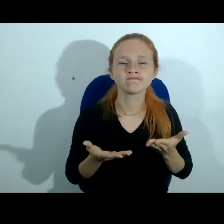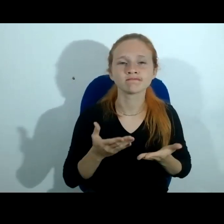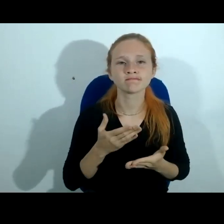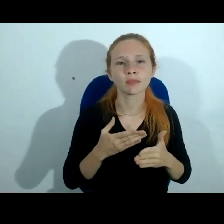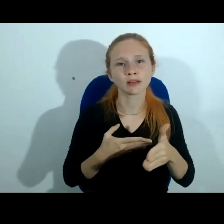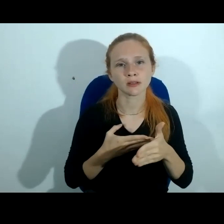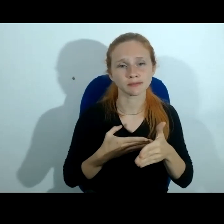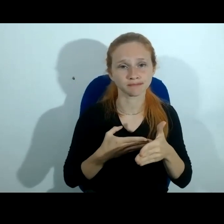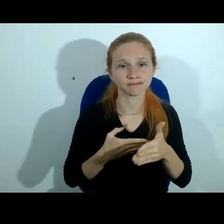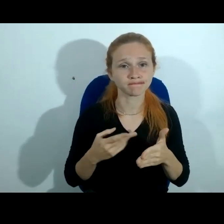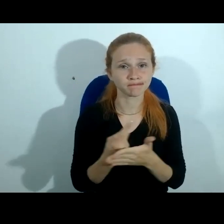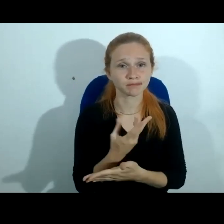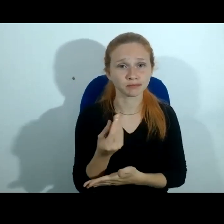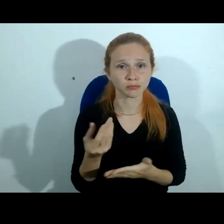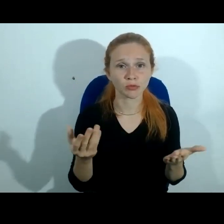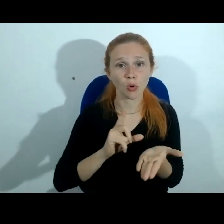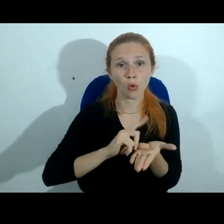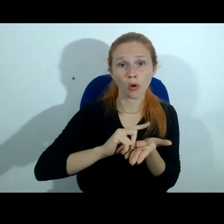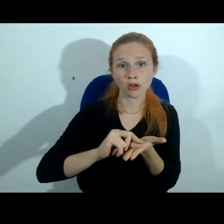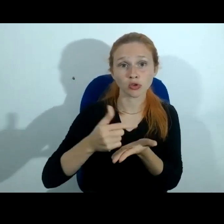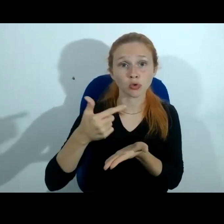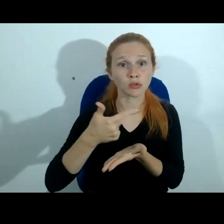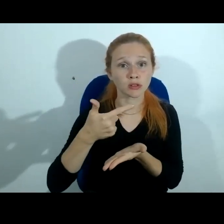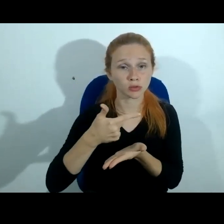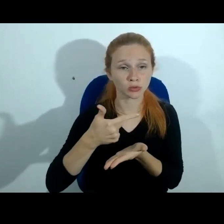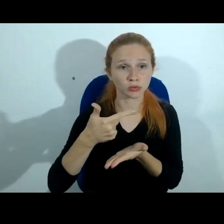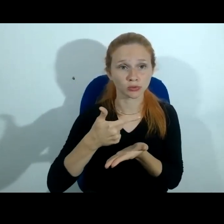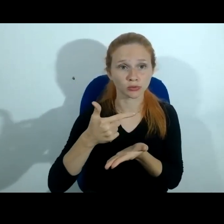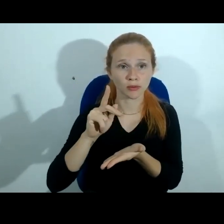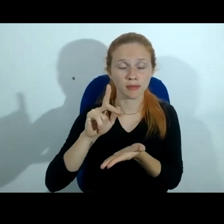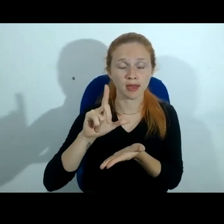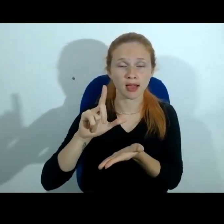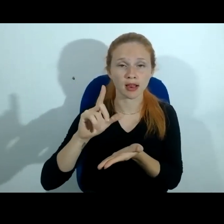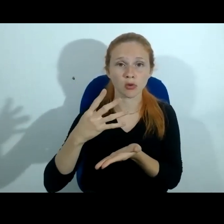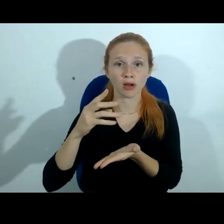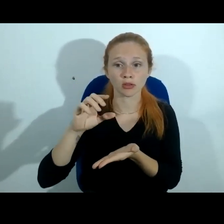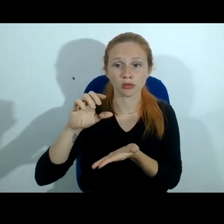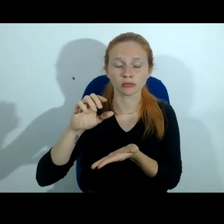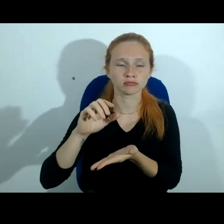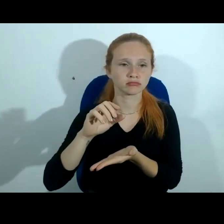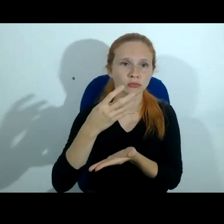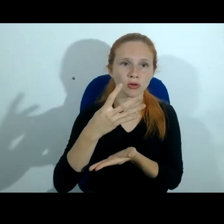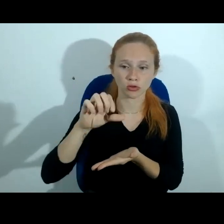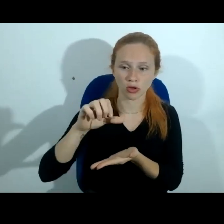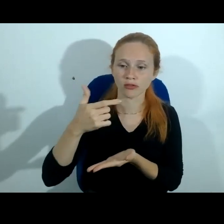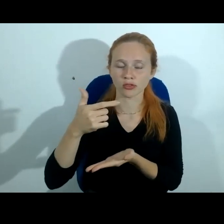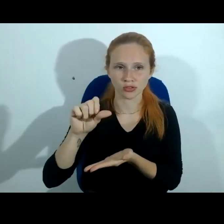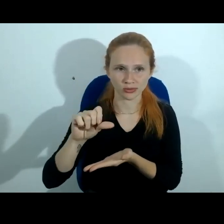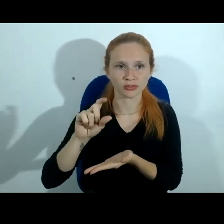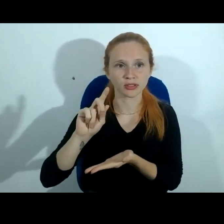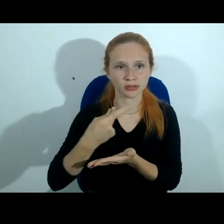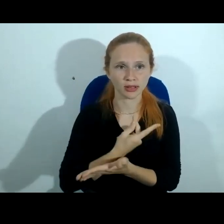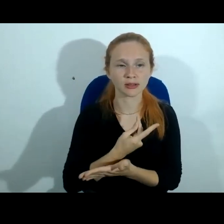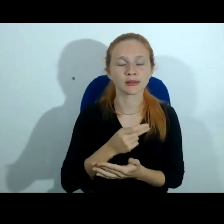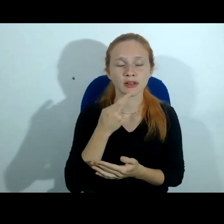do legislador o artigo segundo do PLL 4939 e isso então se reflete no CPP como eu